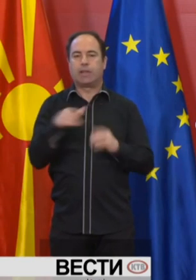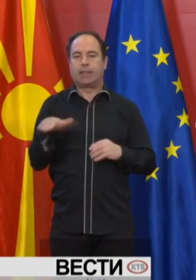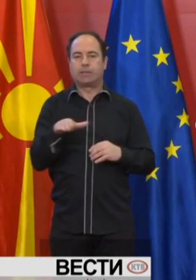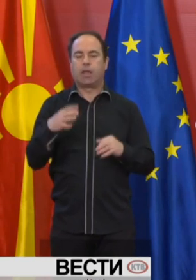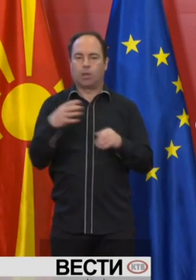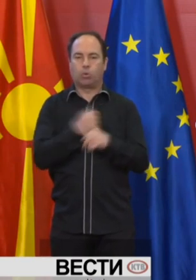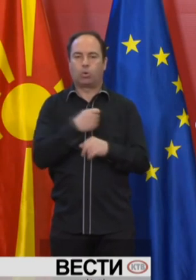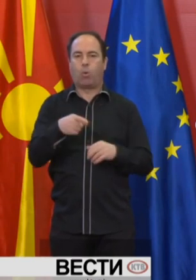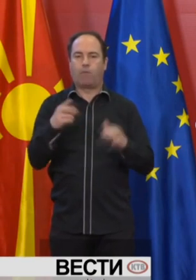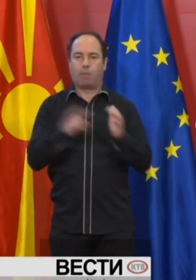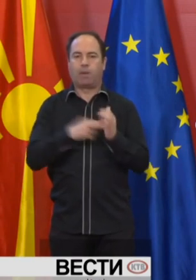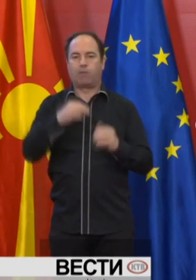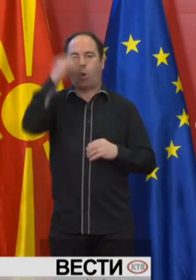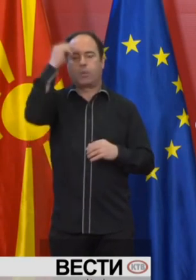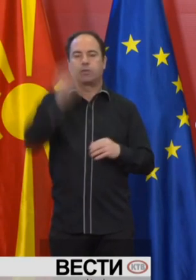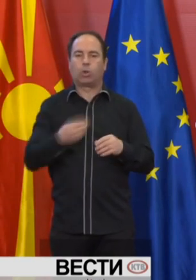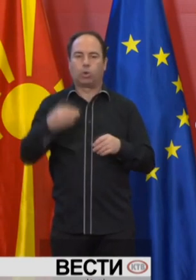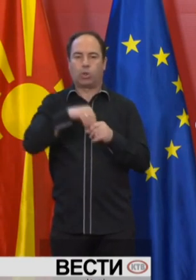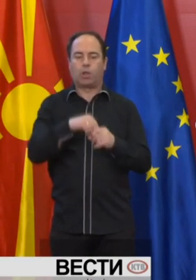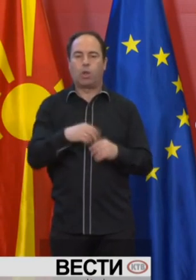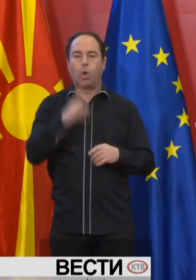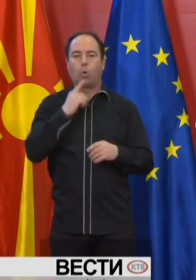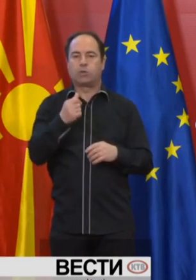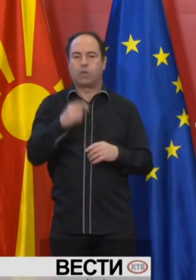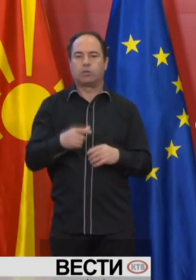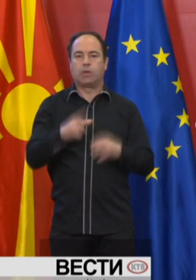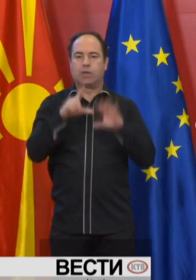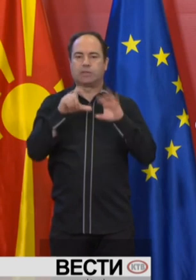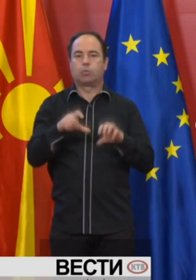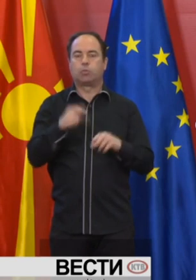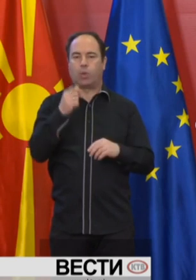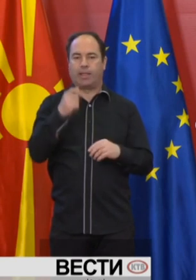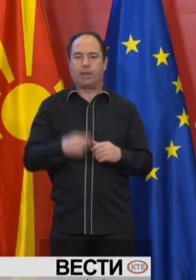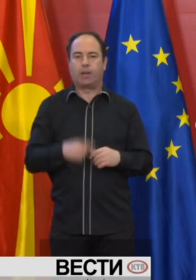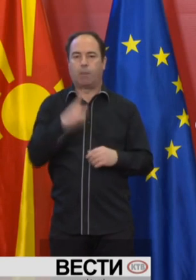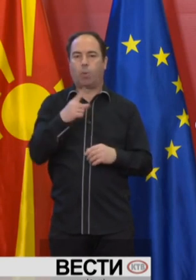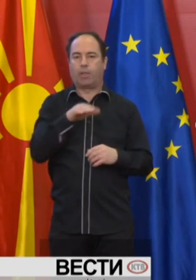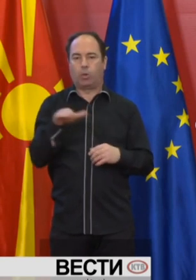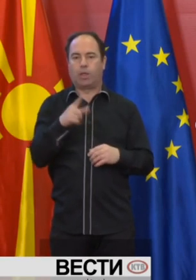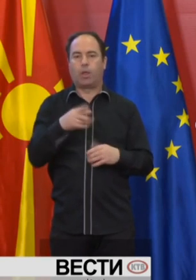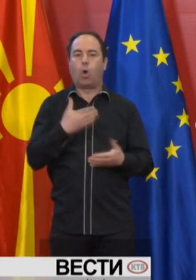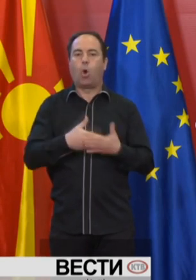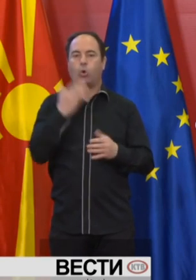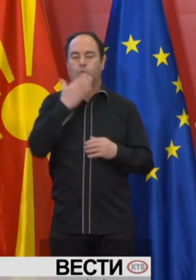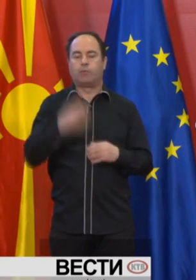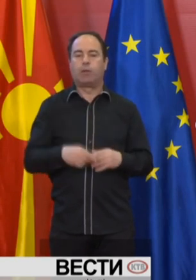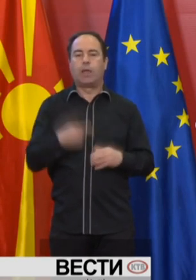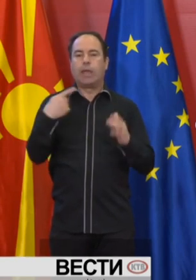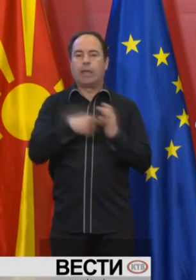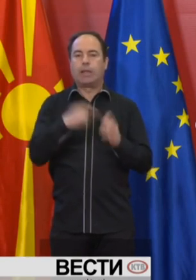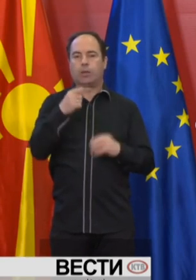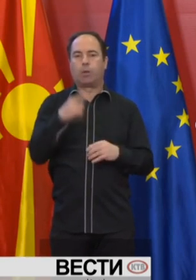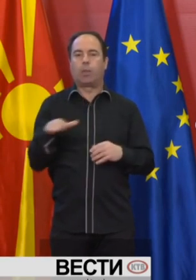деца, ке го добијат ова право на образовен додаток, кој што изнесува 700 денари по дете што е во основно училиште и 1000